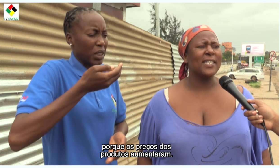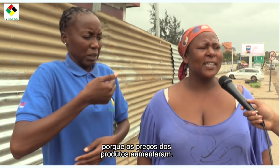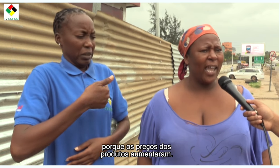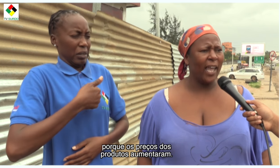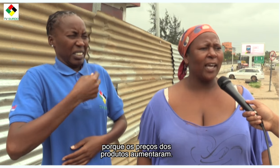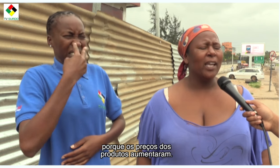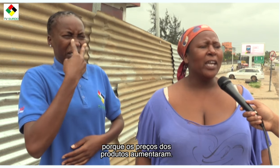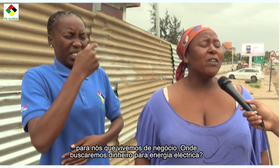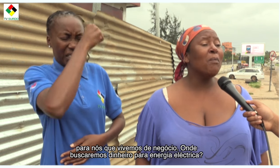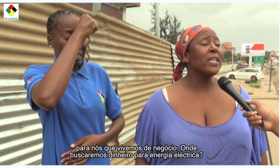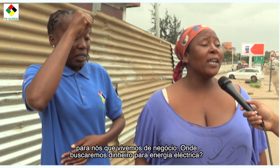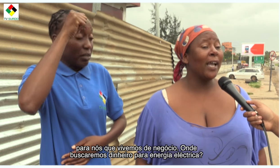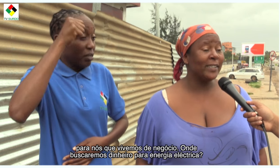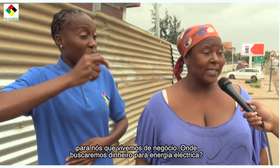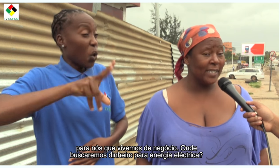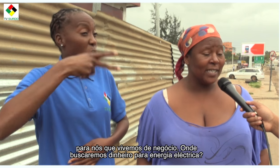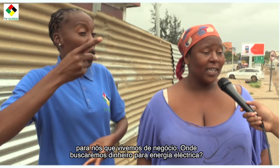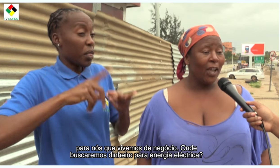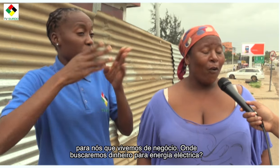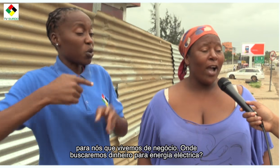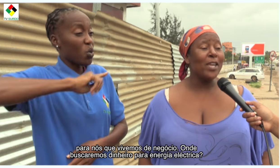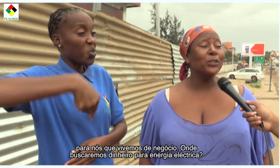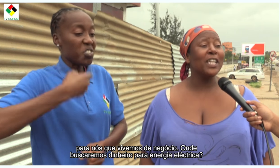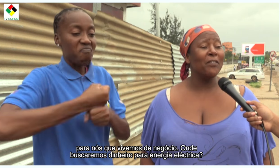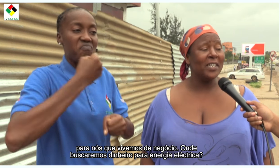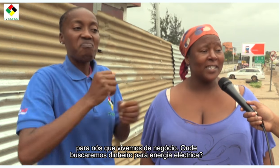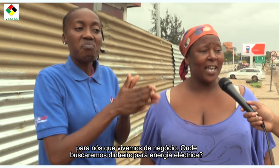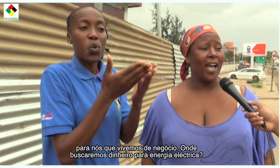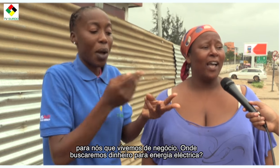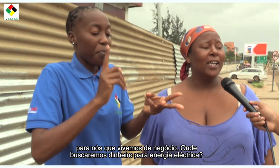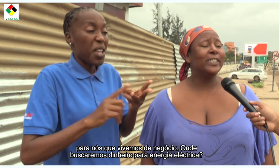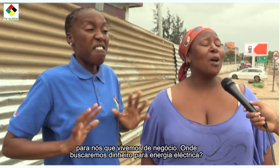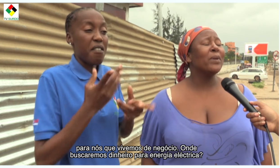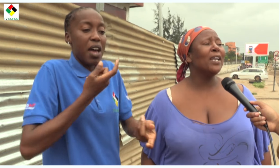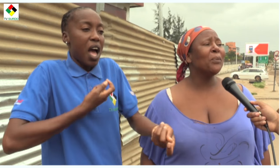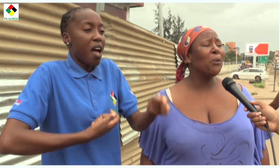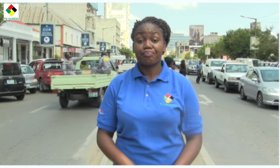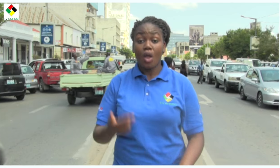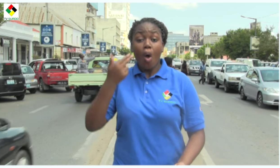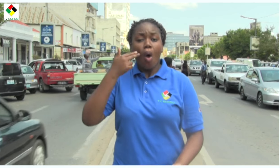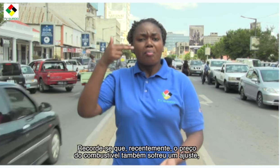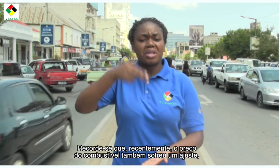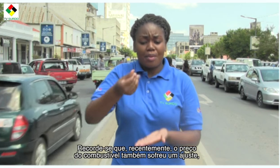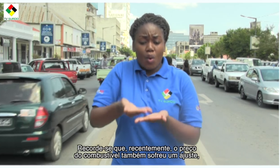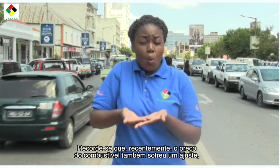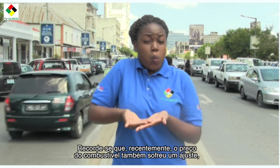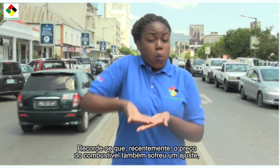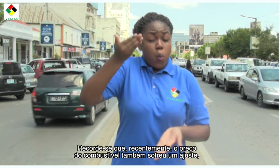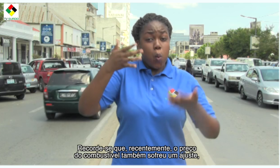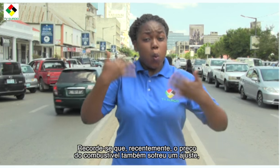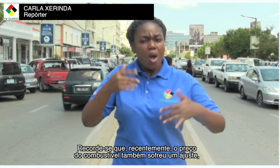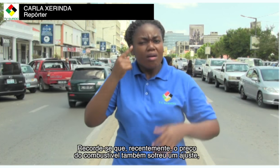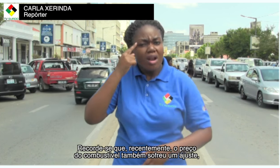tornou-se mais difícil. Para nós que vivemos de negócio, onde vamos encontrar dinheiro para comprar energia? Recorde-se que,